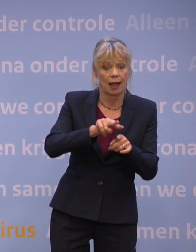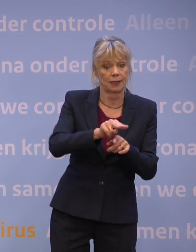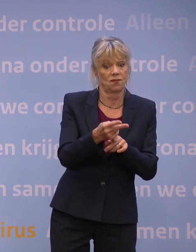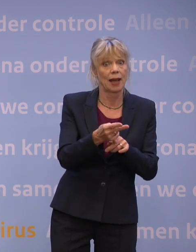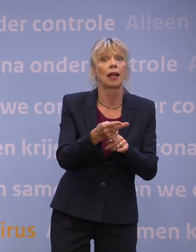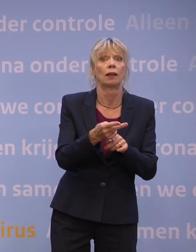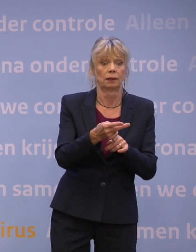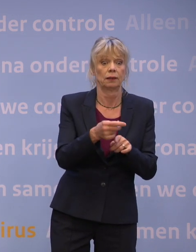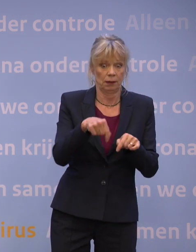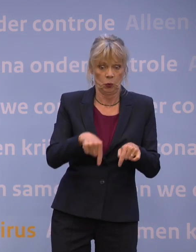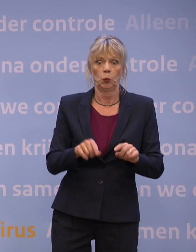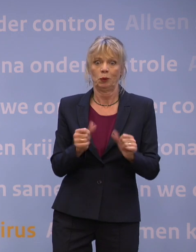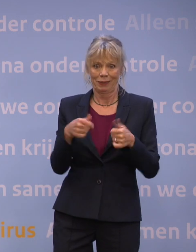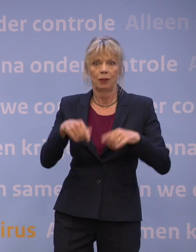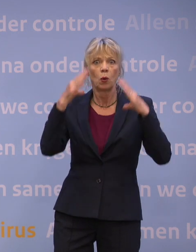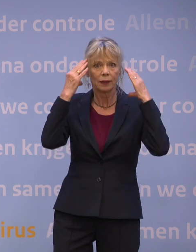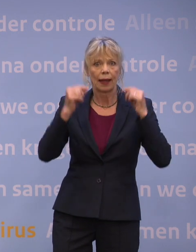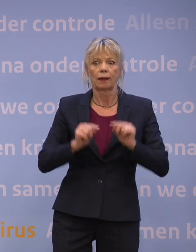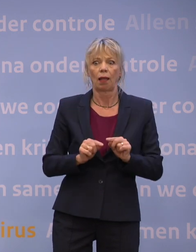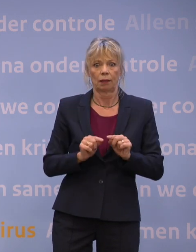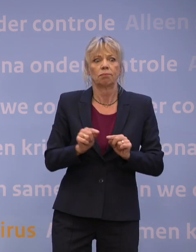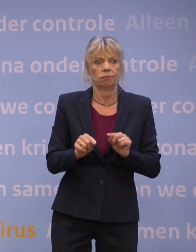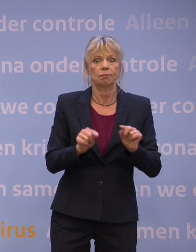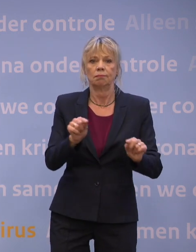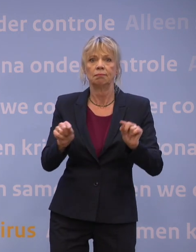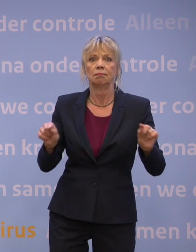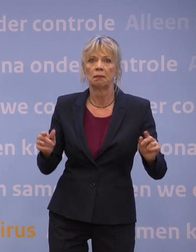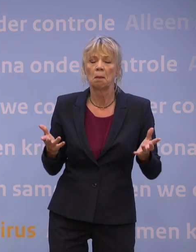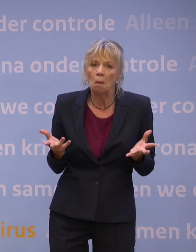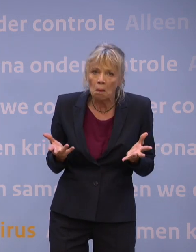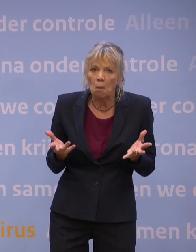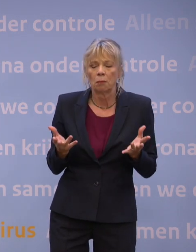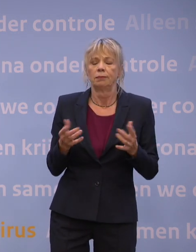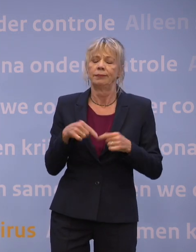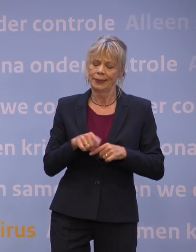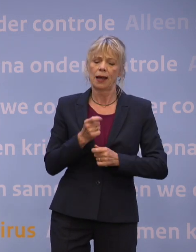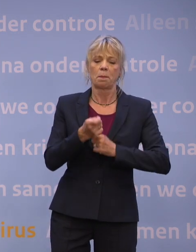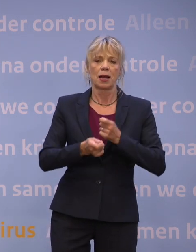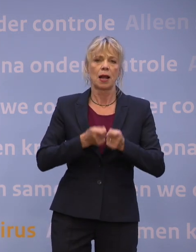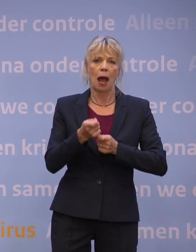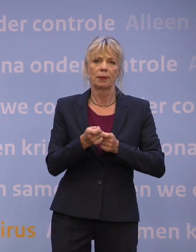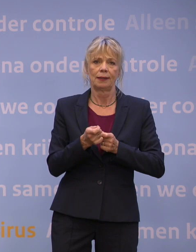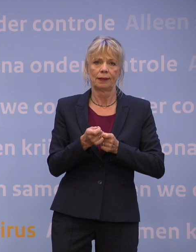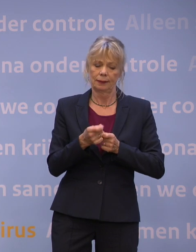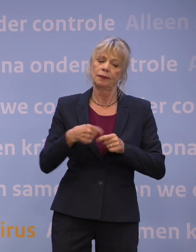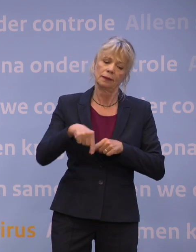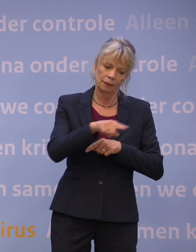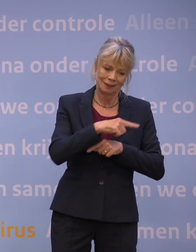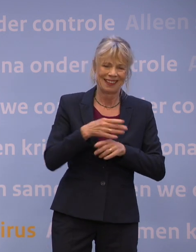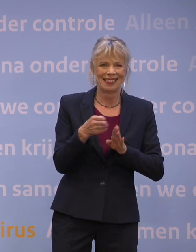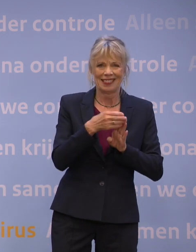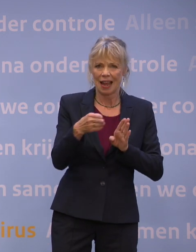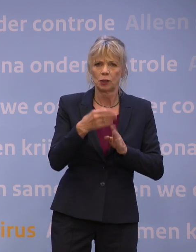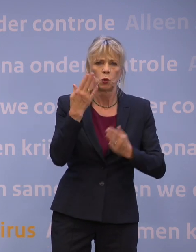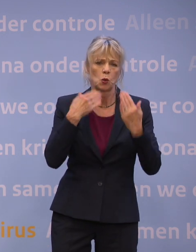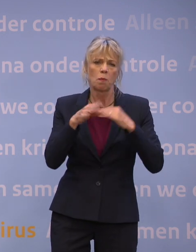meer voet aan de grond lijkt te krijgen. We zullen als kabinet daarom tijdens de zomervakantie alle ontwikkelingen